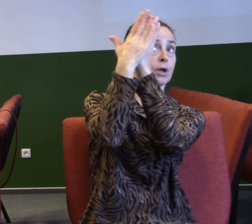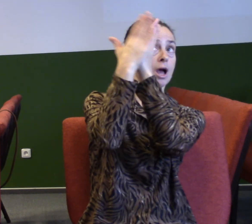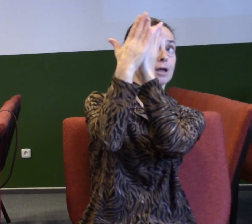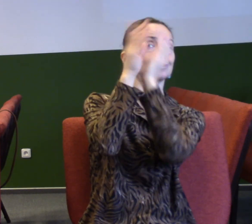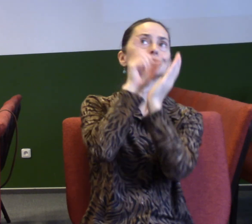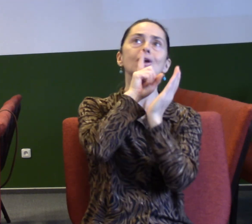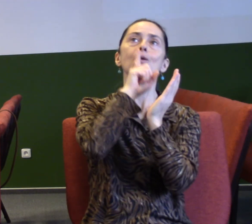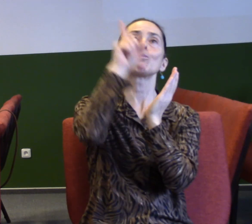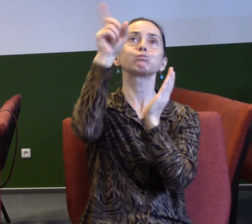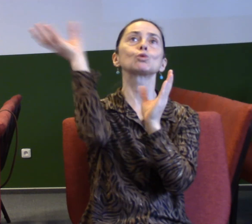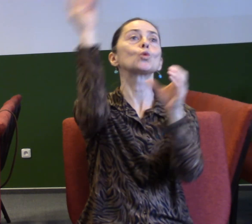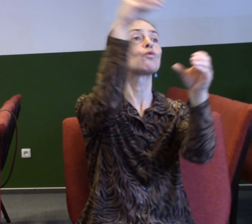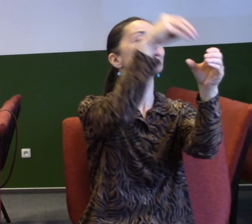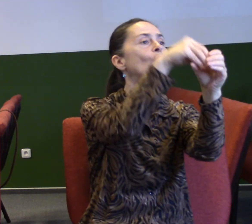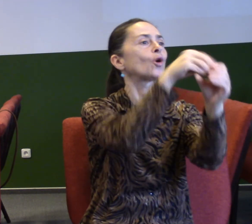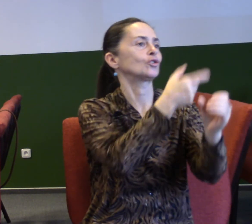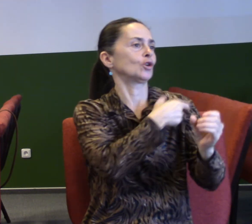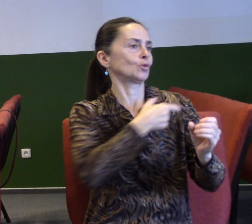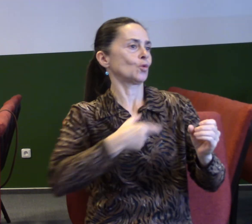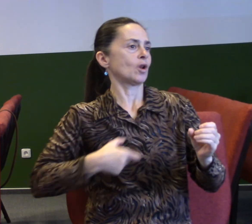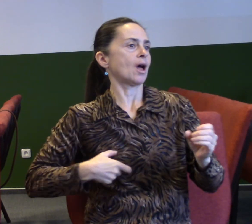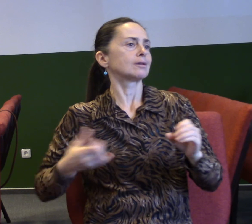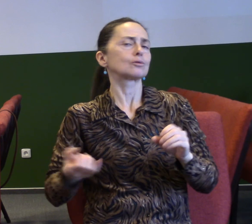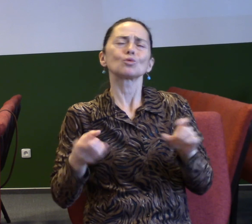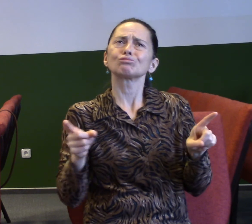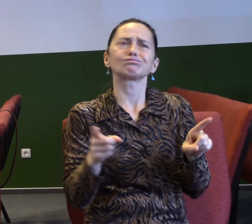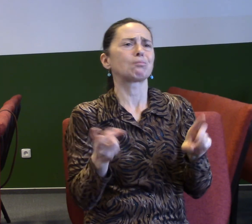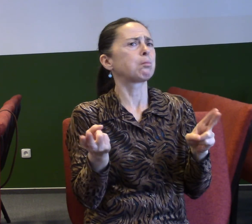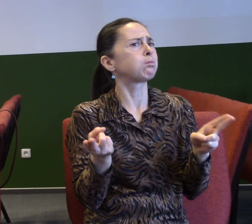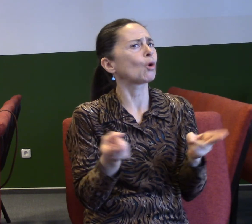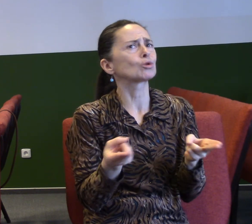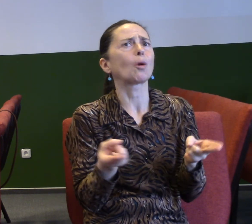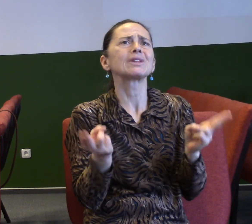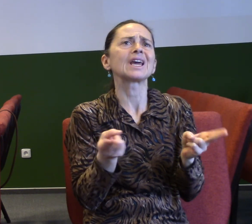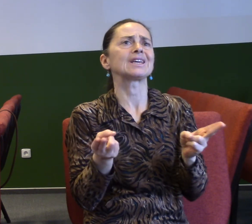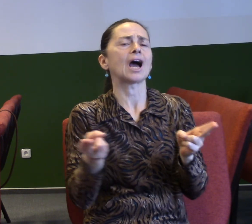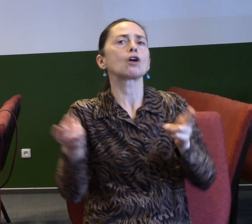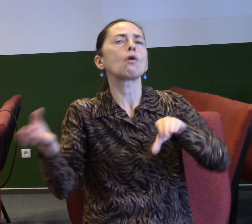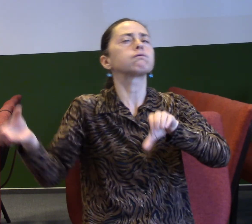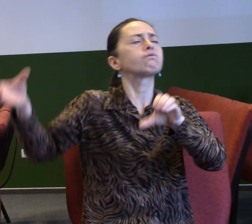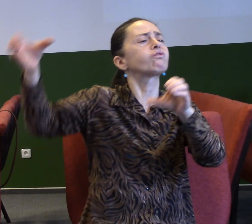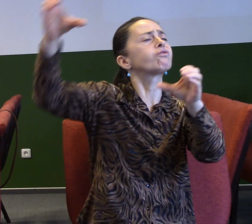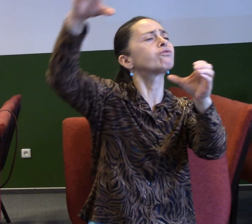kapitola, 5. ved říká, že Bůh vylil, jako vodu, byl svou lásku do tvého nitra.